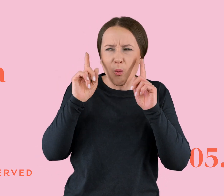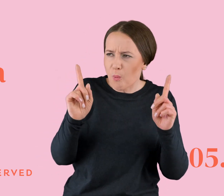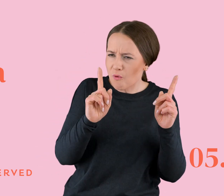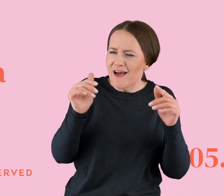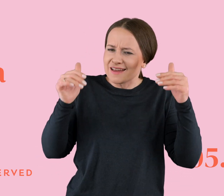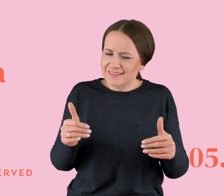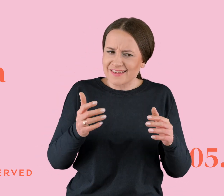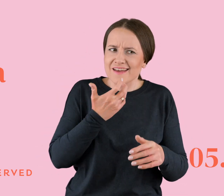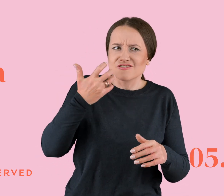minione odcinki,